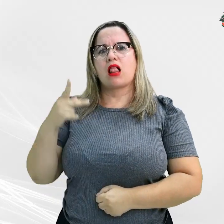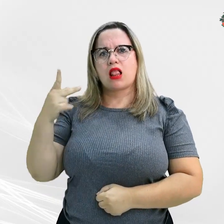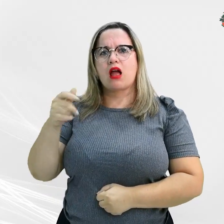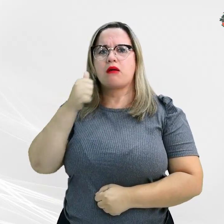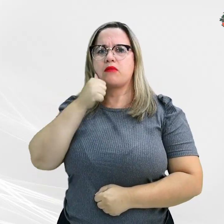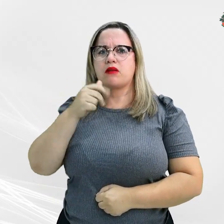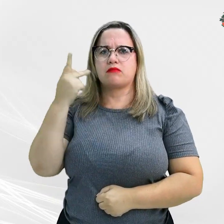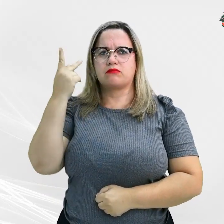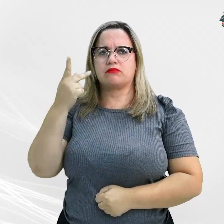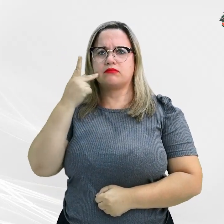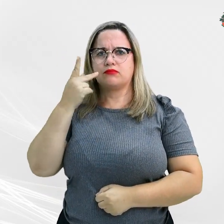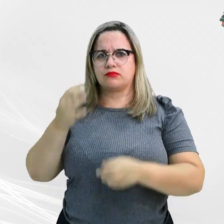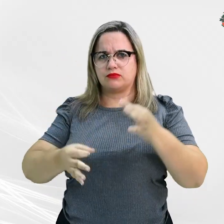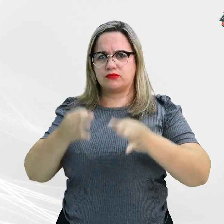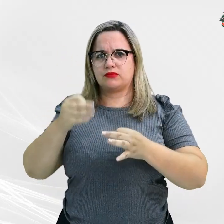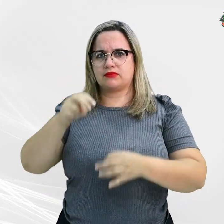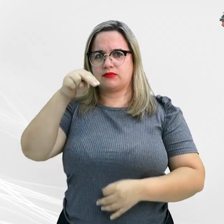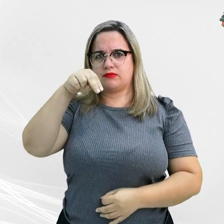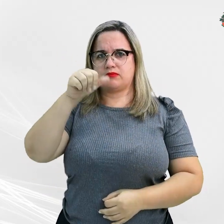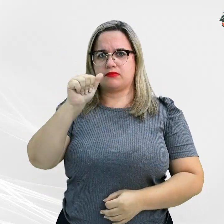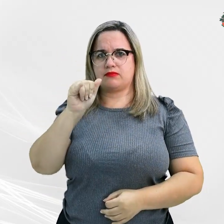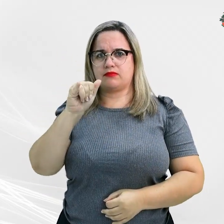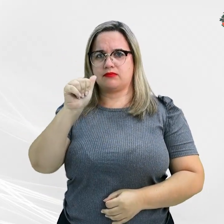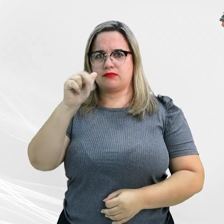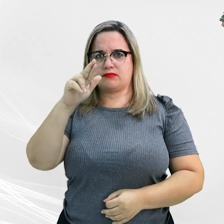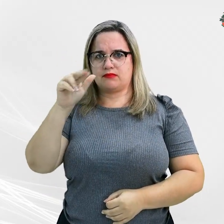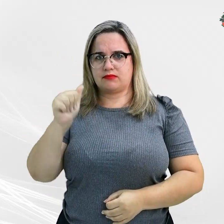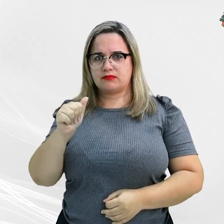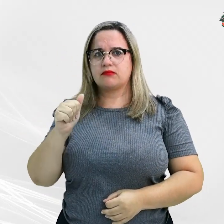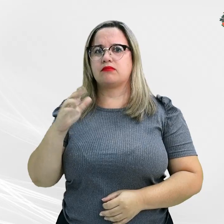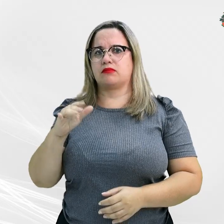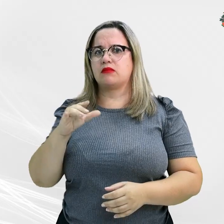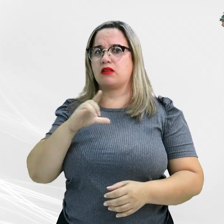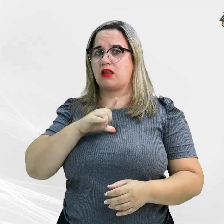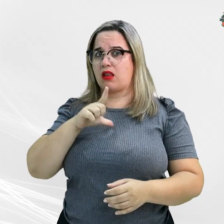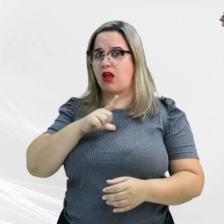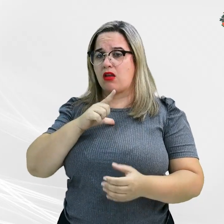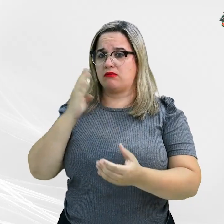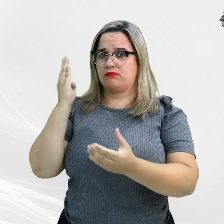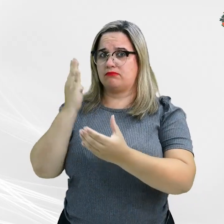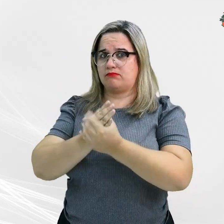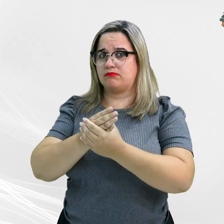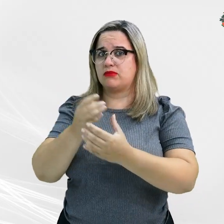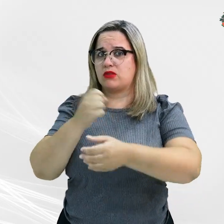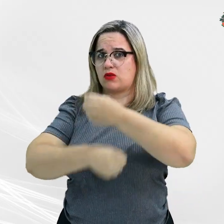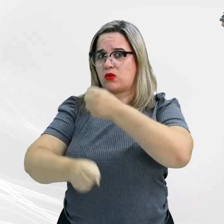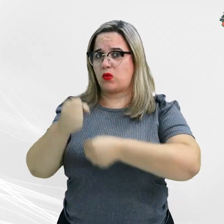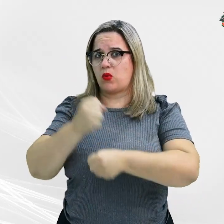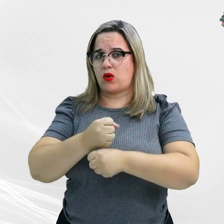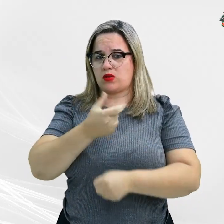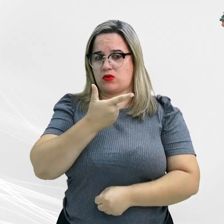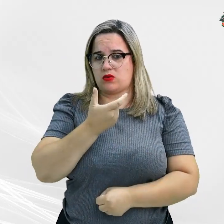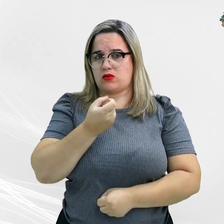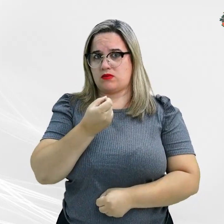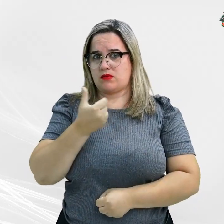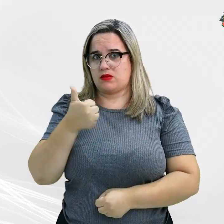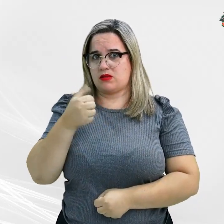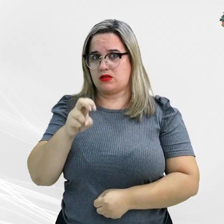Nayara Romã Mariano Scolfaro, foi instaurado inquérito civil em 2015 para apurar os riscos de segurança gerados pela